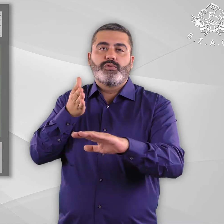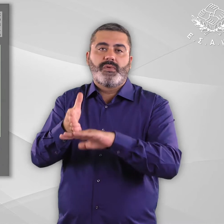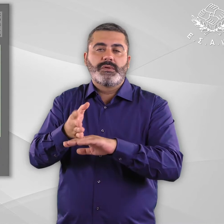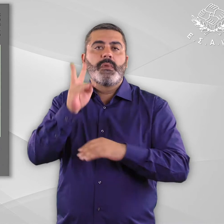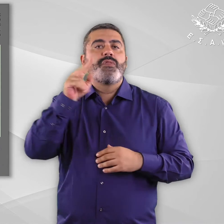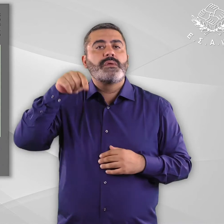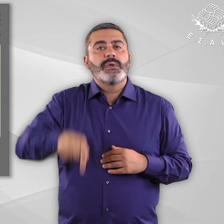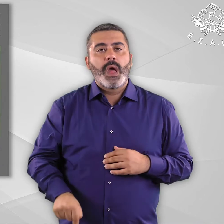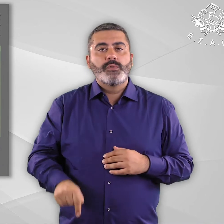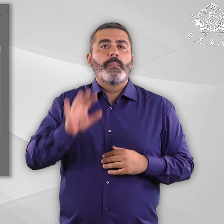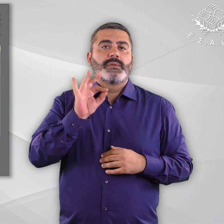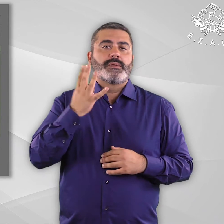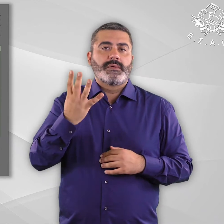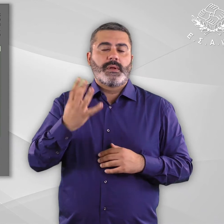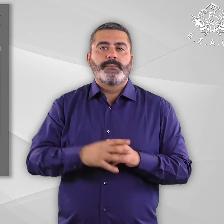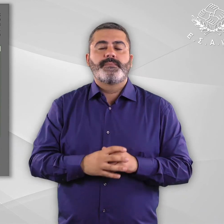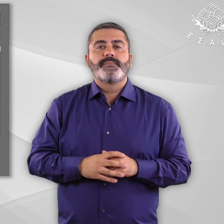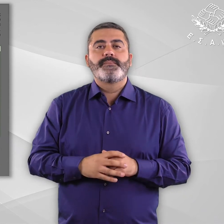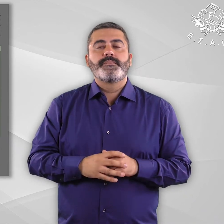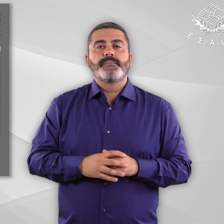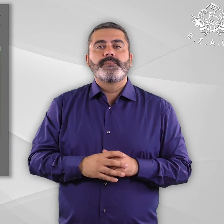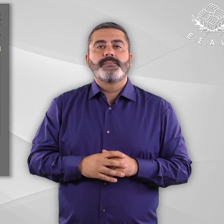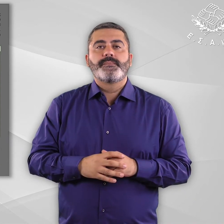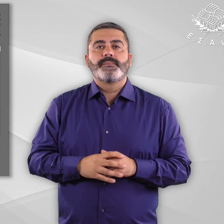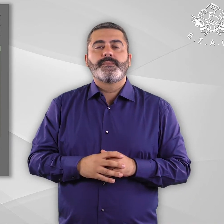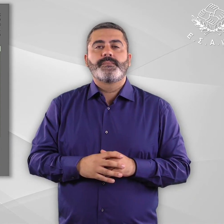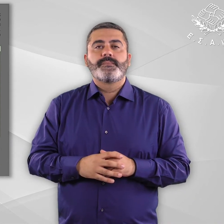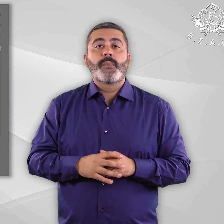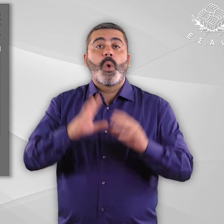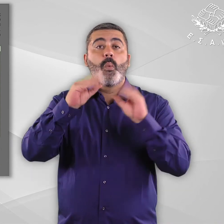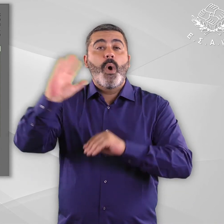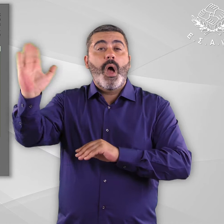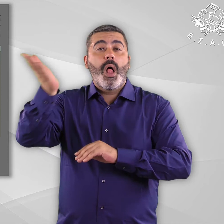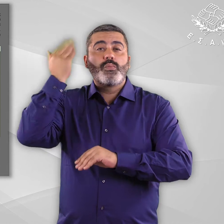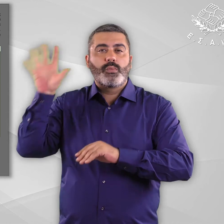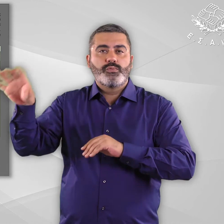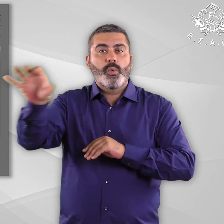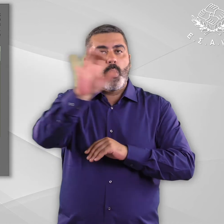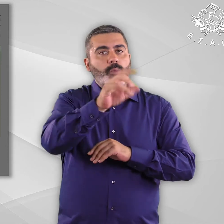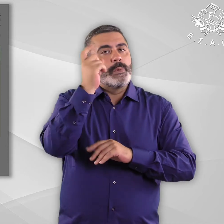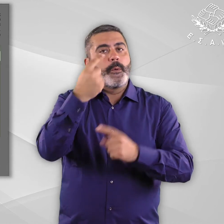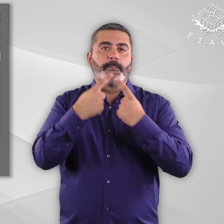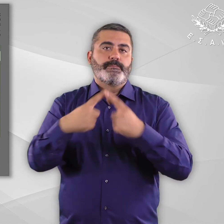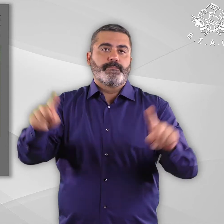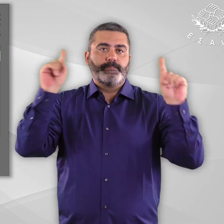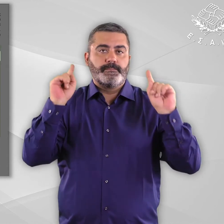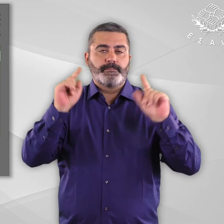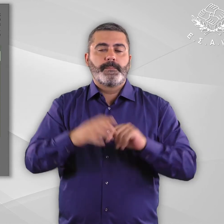Πλαίσιο κειμένου Στην περίπτωση των αρχαιολογικών χώρων τα πράγματα είναι λίγο διαφορετικά. Το ανάγλυφο του ετάφους είναι